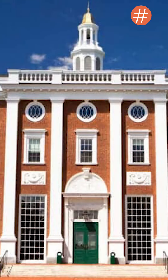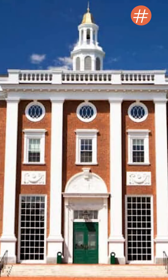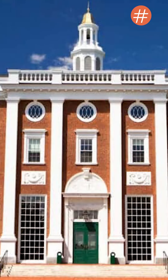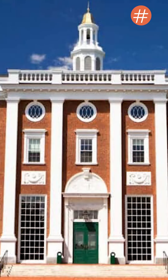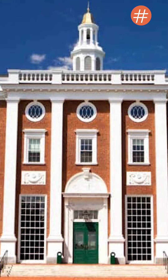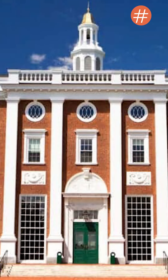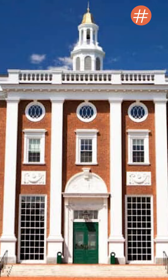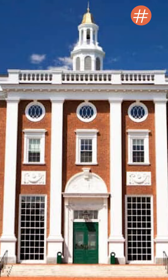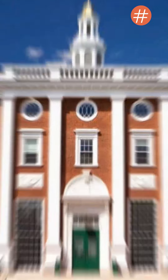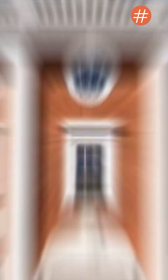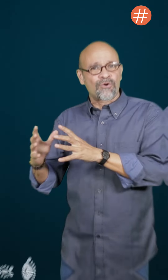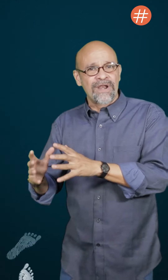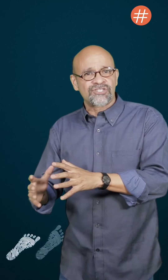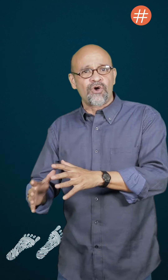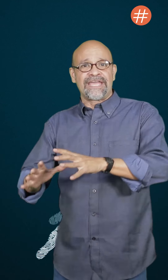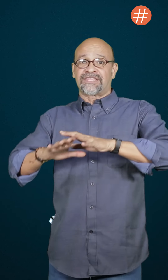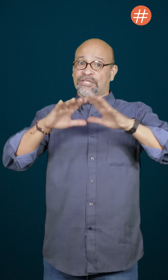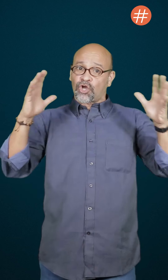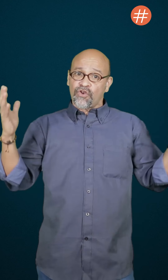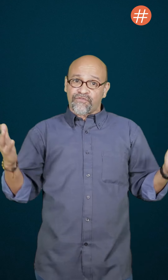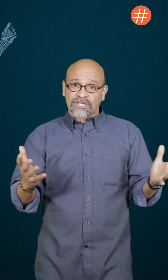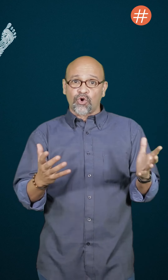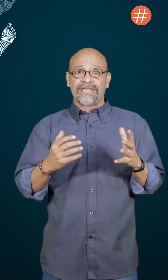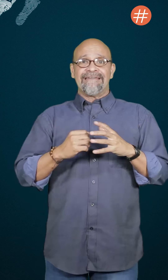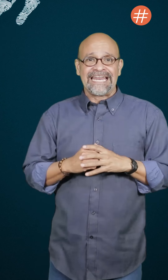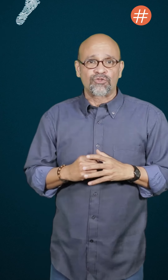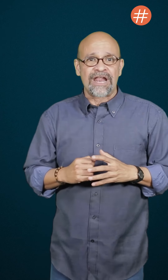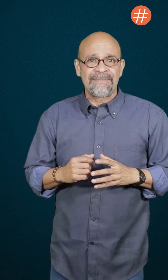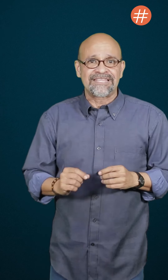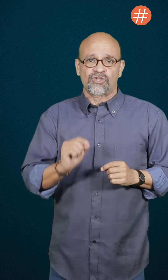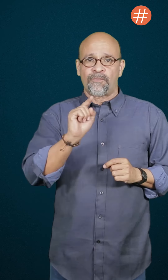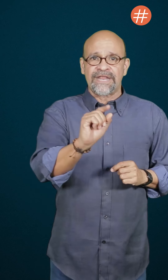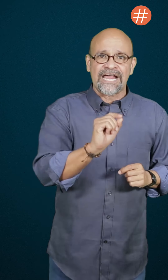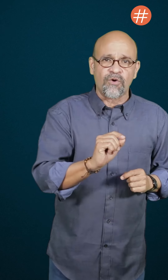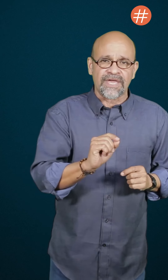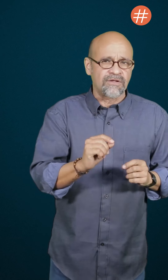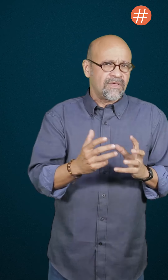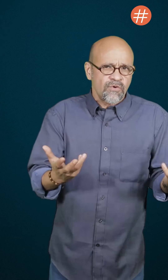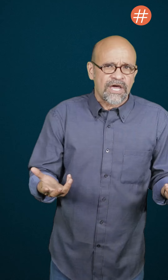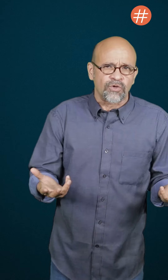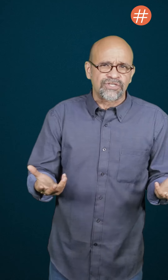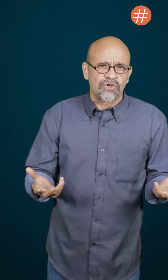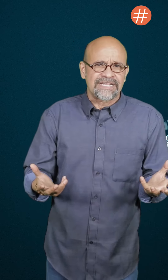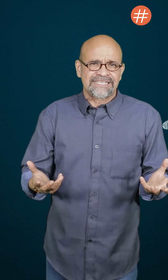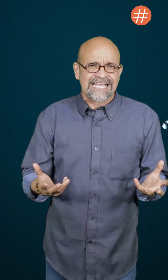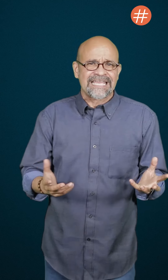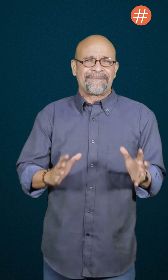la conclusión de que la articulación entre todos los factores que electoralmente se oponen al gobierno es una condición necesaria